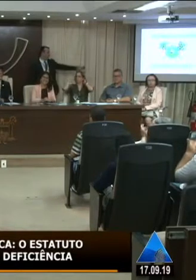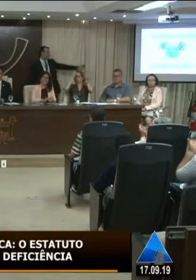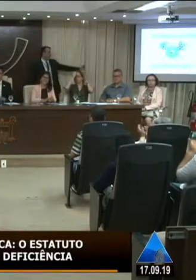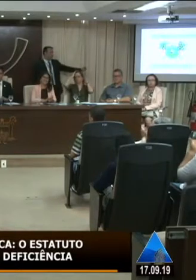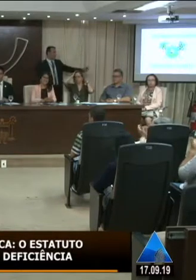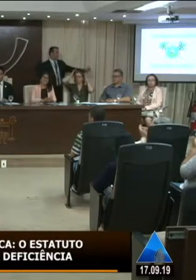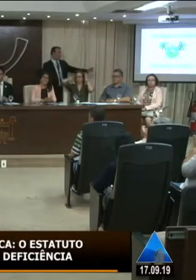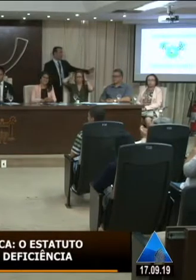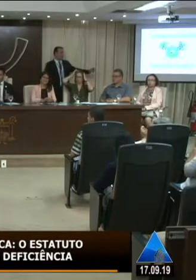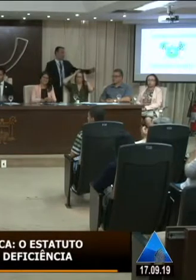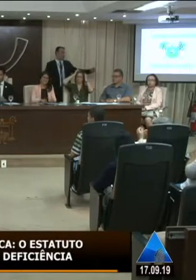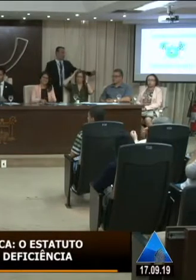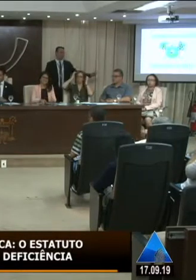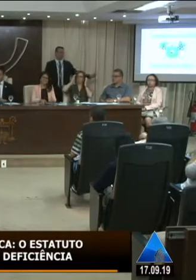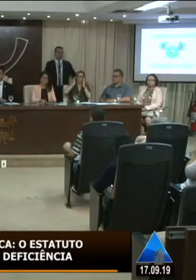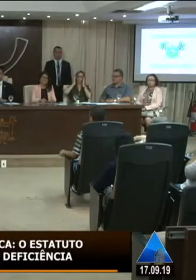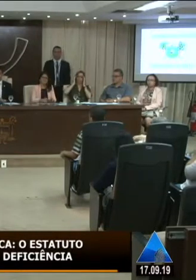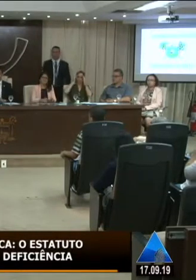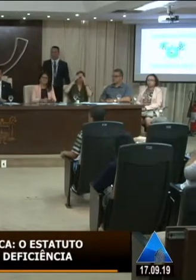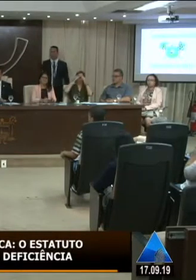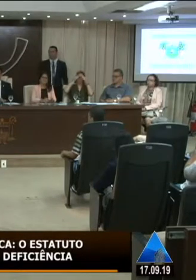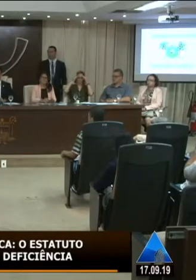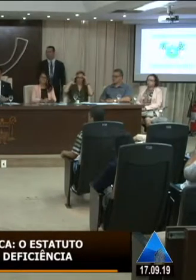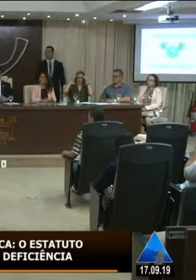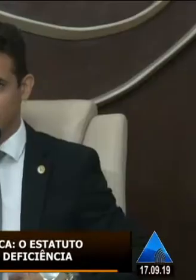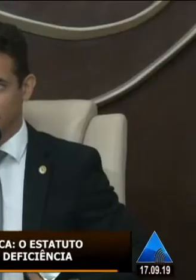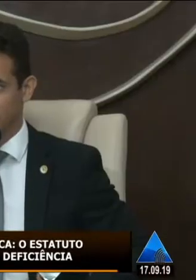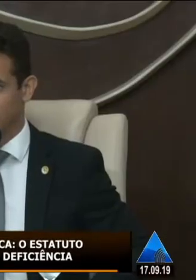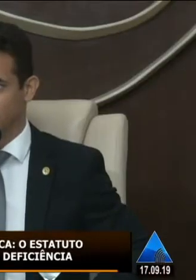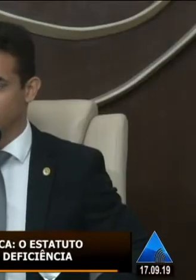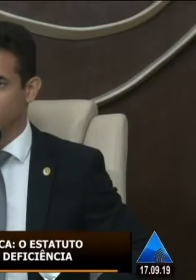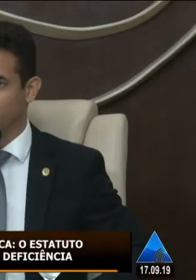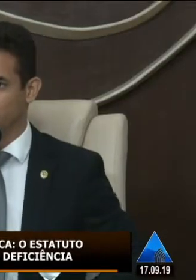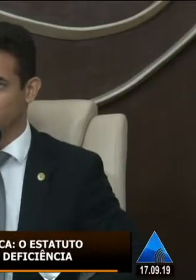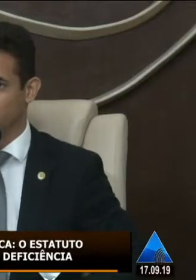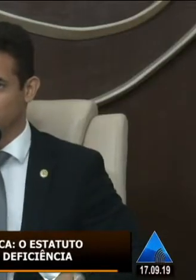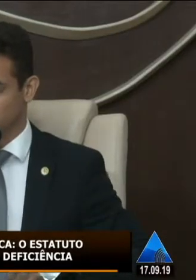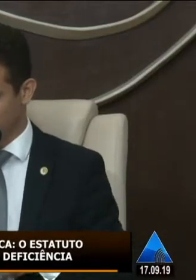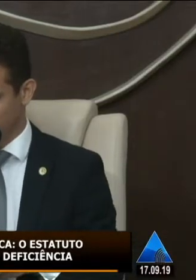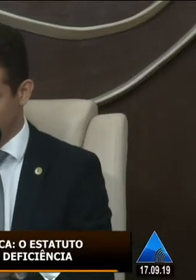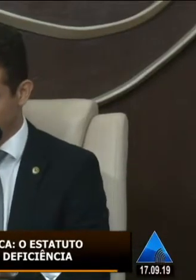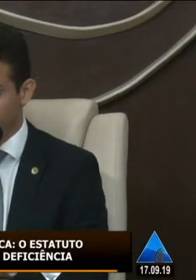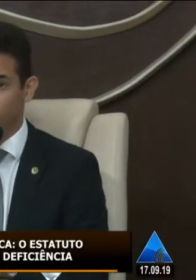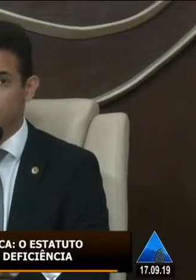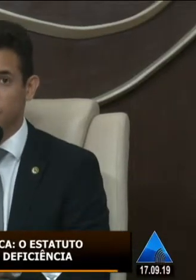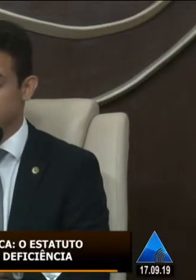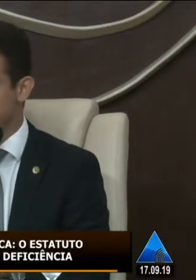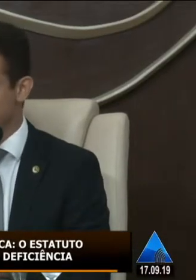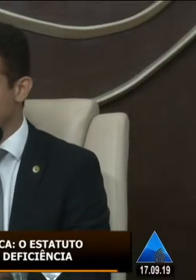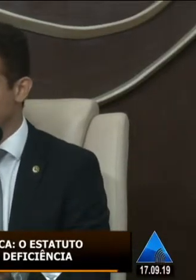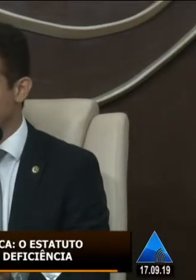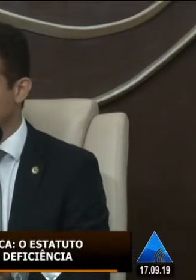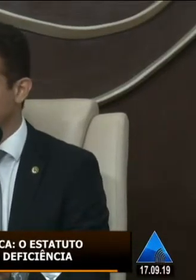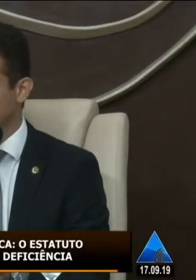secretária Melli pela sua exposição do seu trabalho do que tem feito à frente da secretaria seus projetos e também da sua exposição